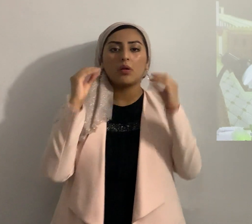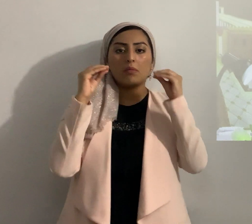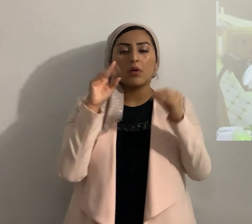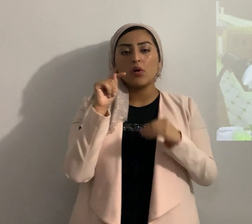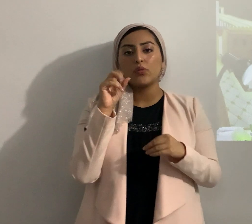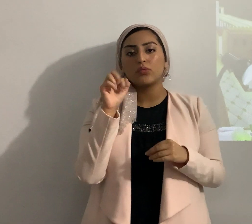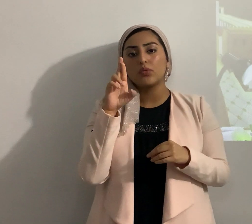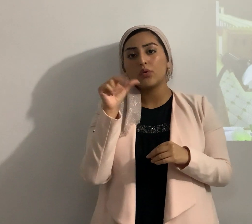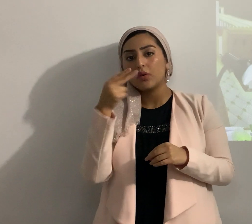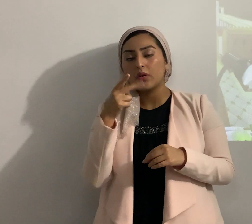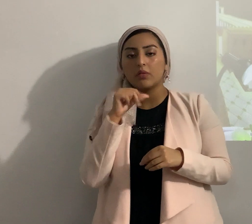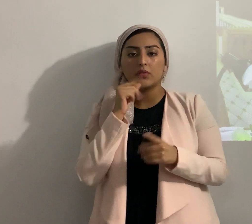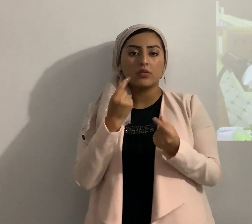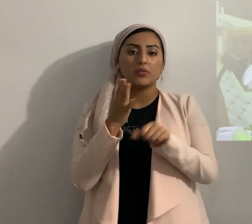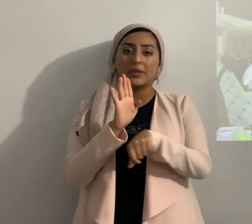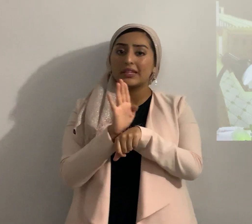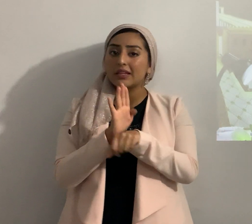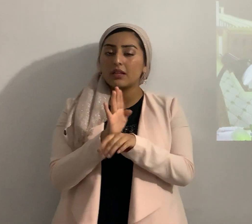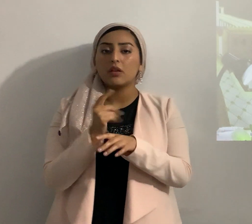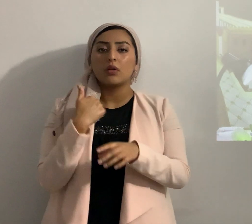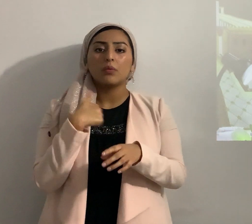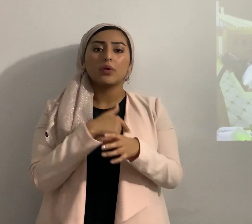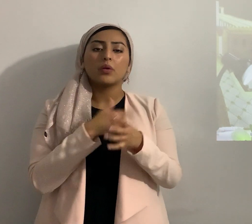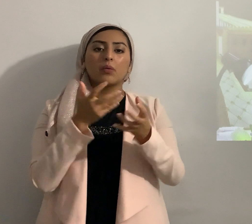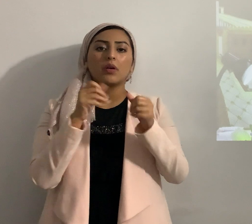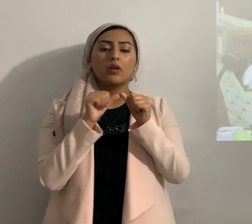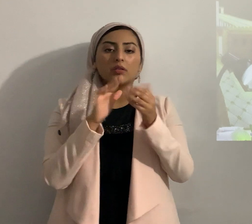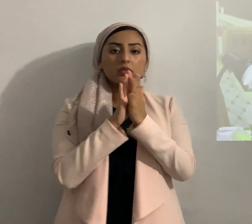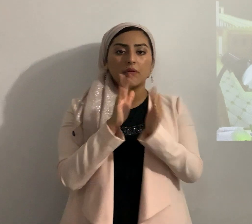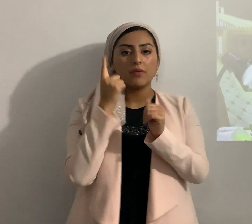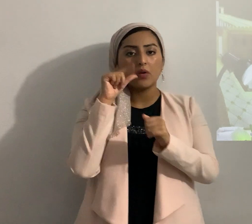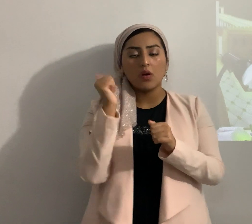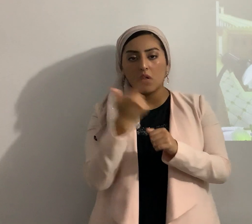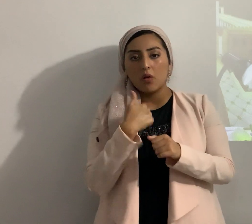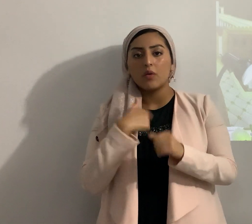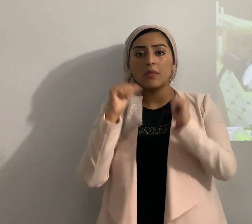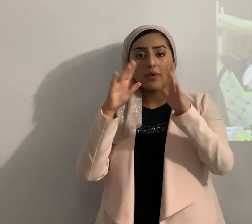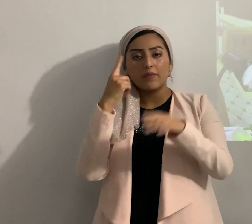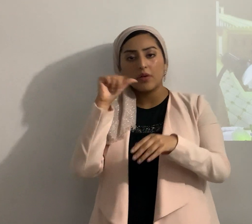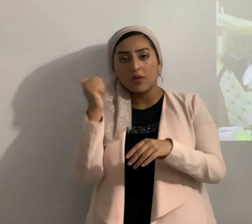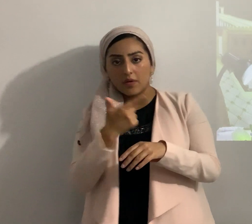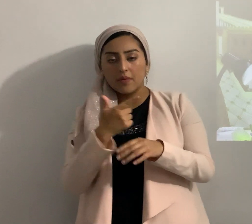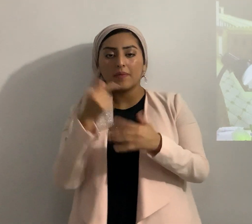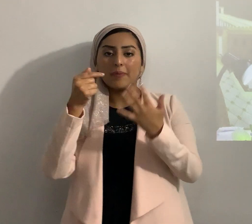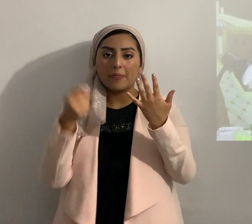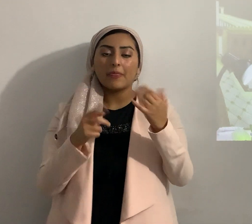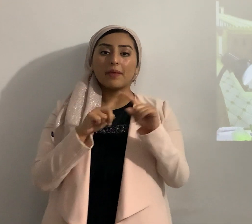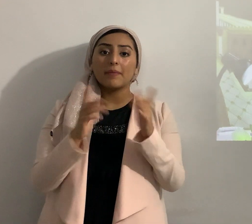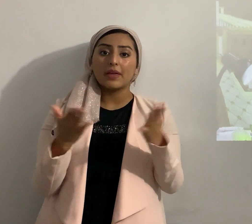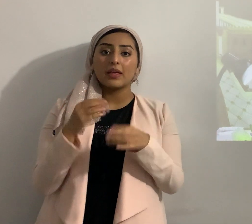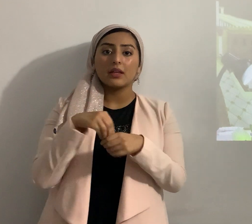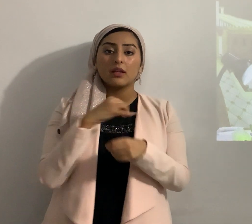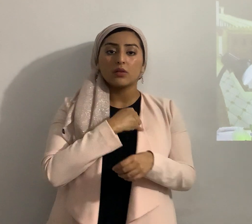no hacemos negocio queremos siempre shalom para todos y bendición bueno pero aquí en Josué como ahora